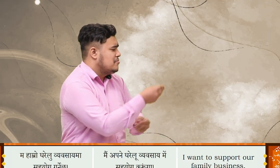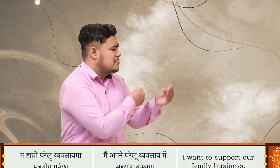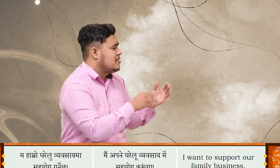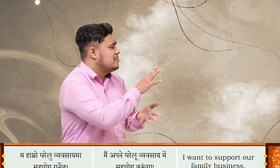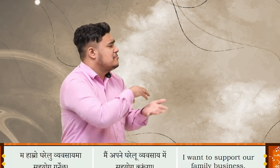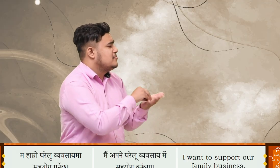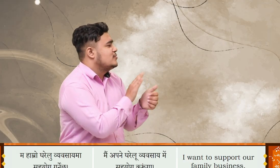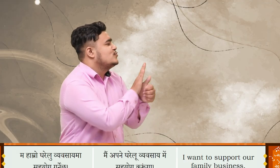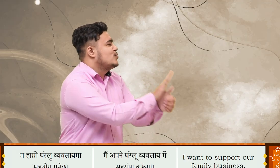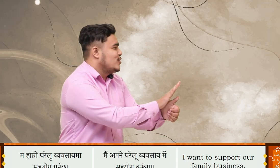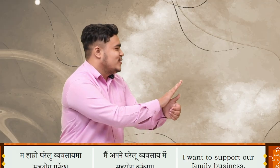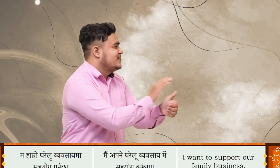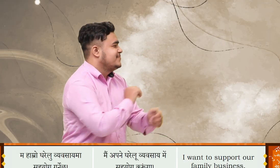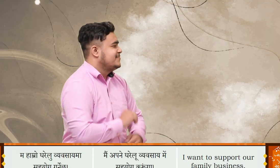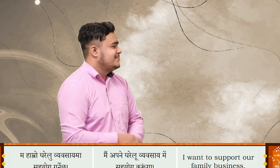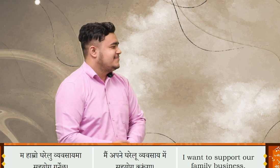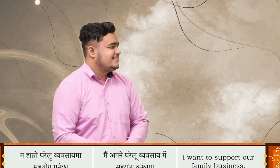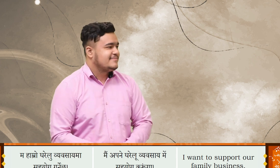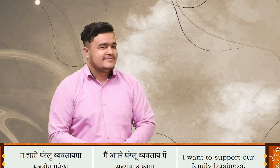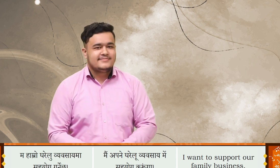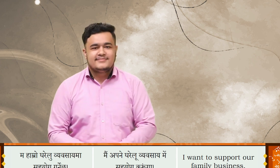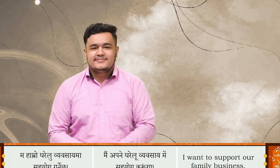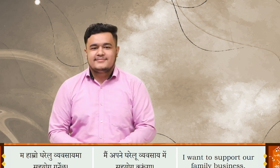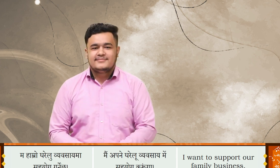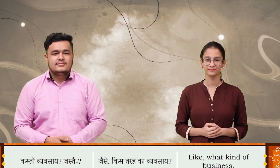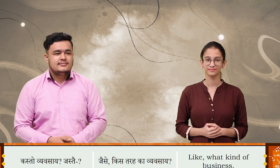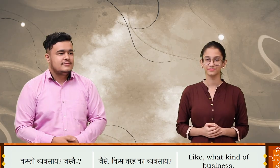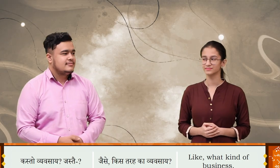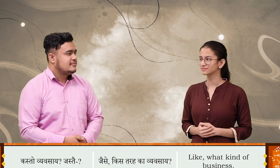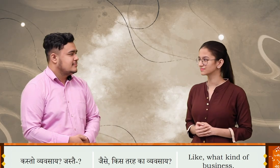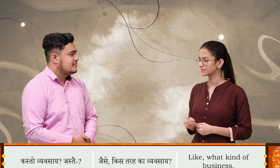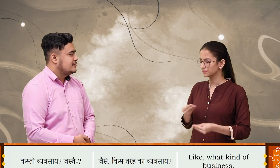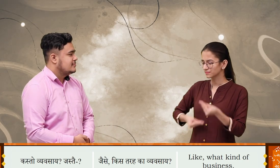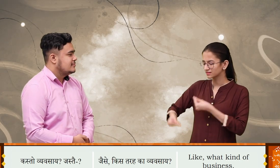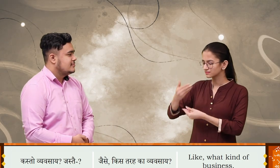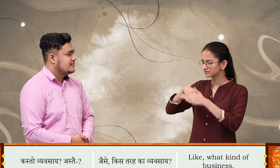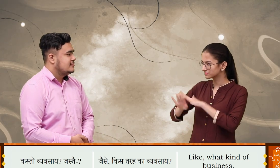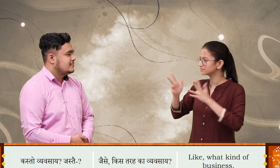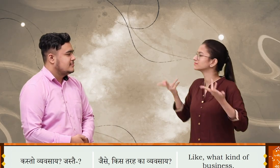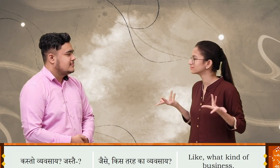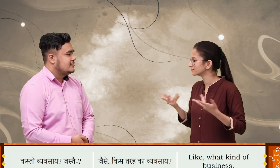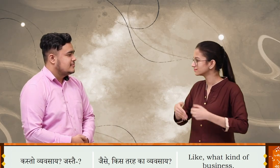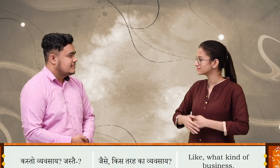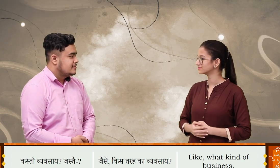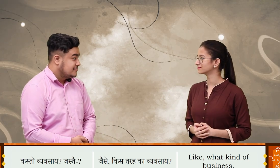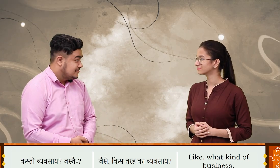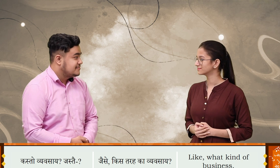घरेलू ब्यवसाय मा सयोग गरने छु कस तो ब्यवसाय जस्ते